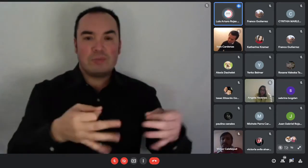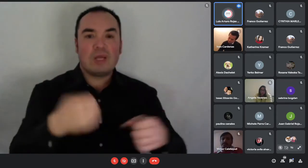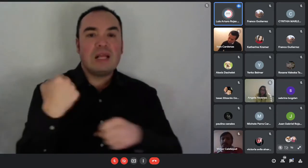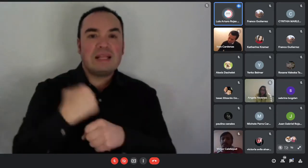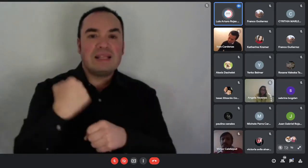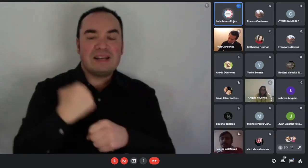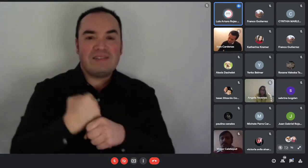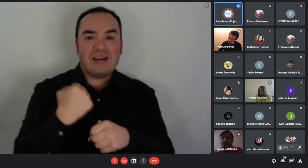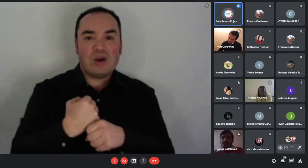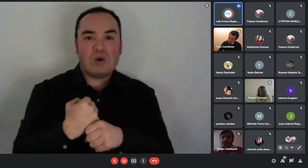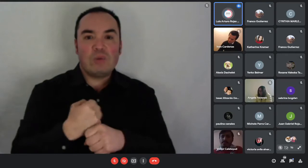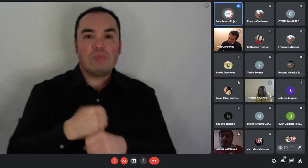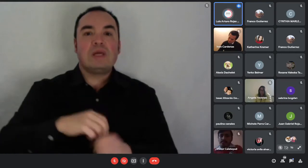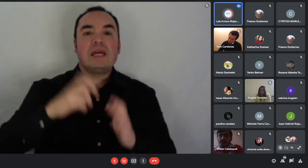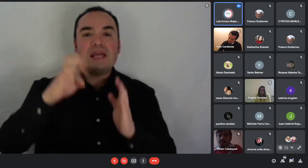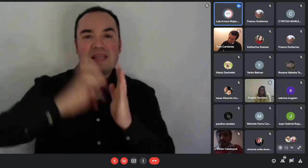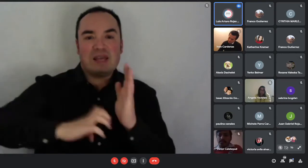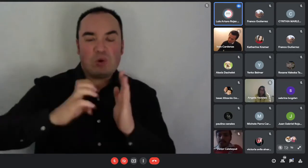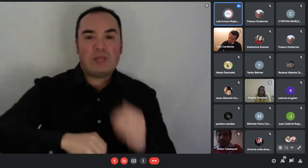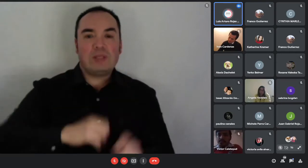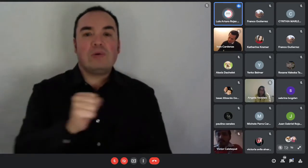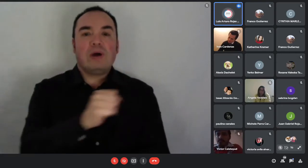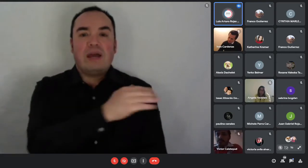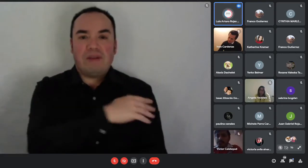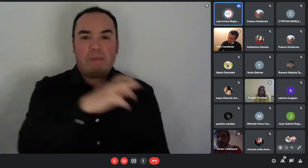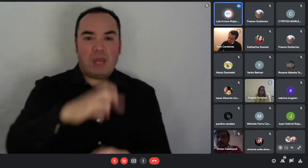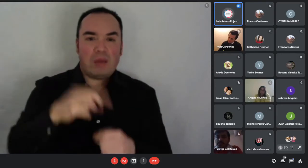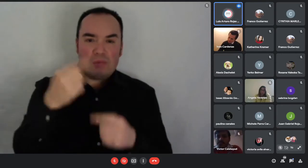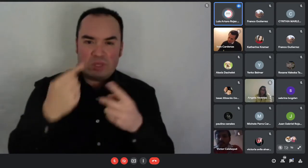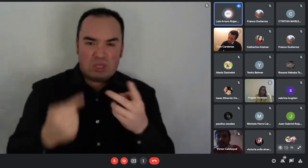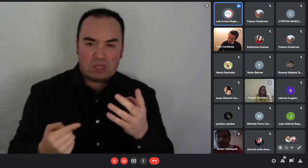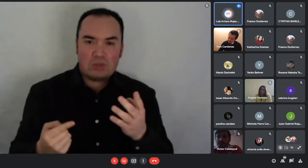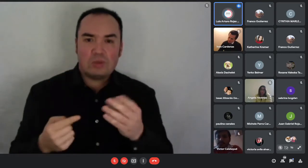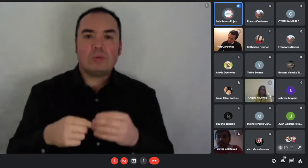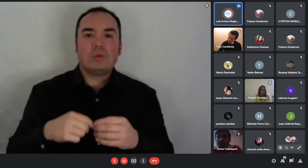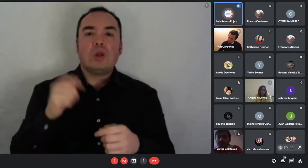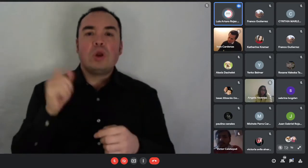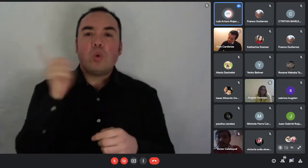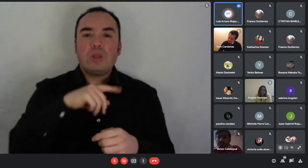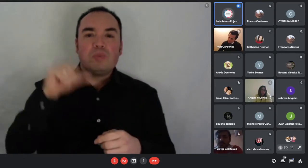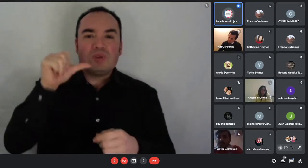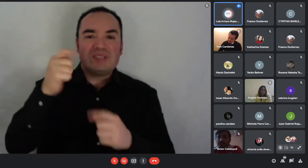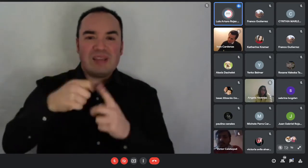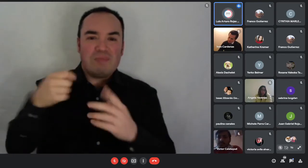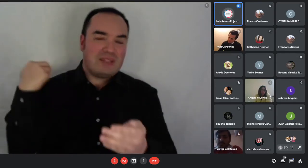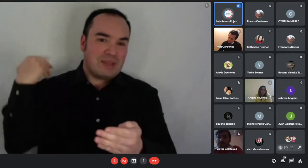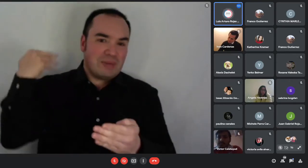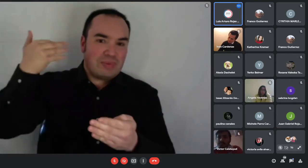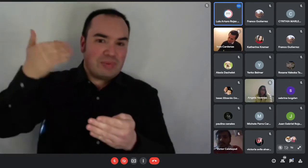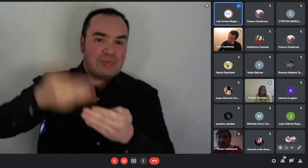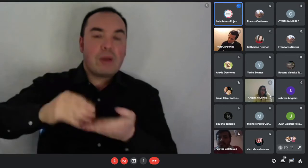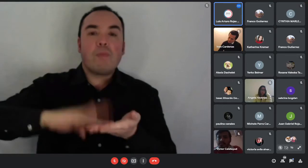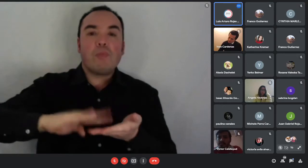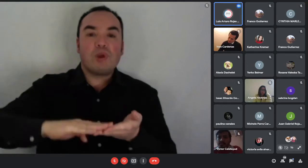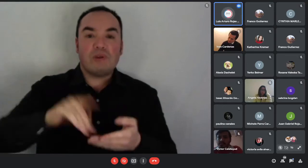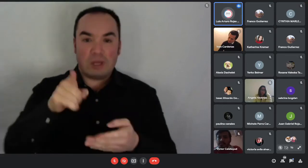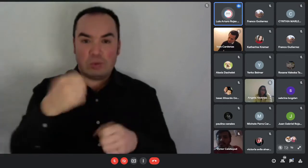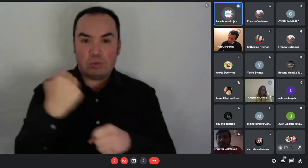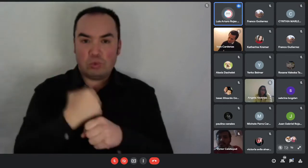internos o algún otro documento que acredite ingresos formales. Esto es lo que yo les explicaba recién, de que en el fondo